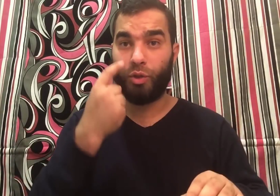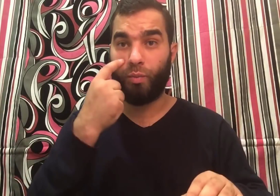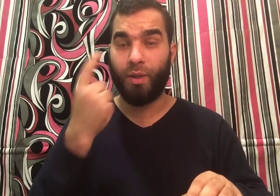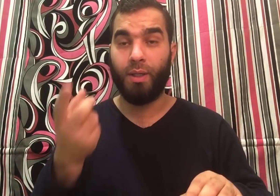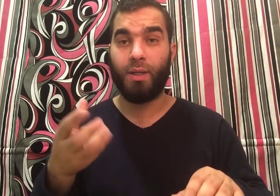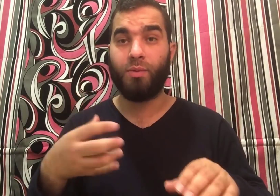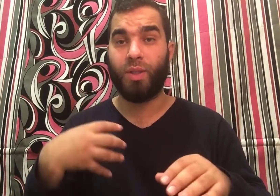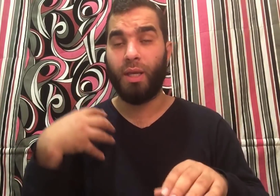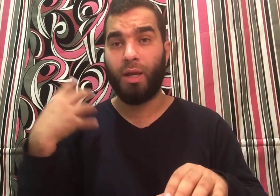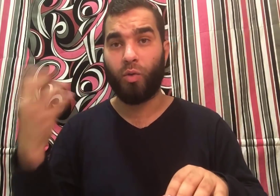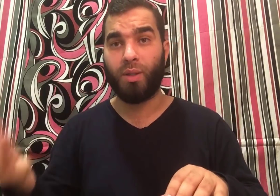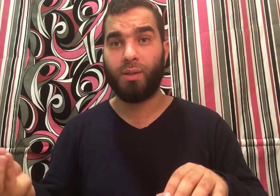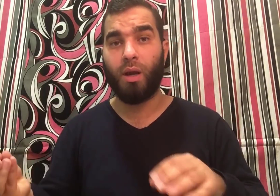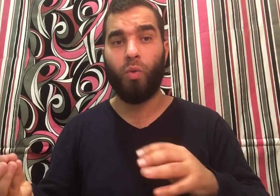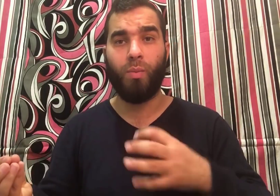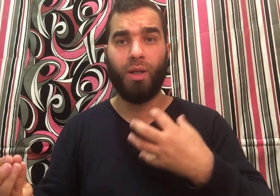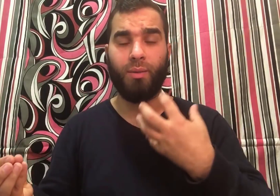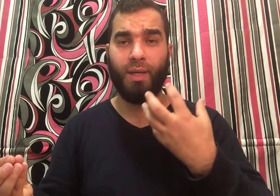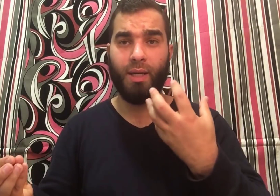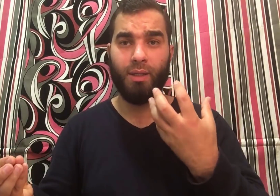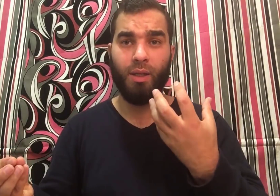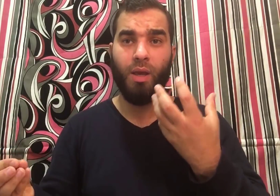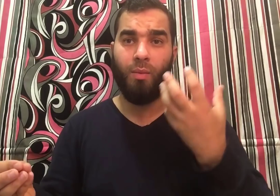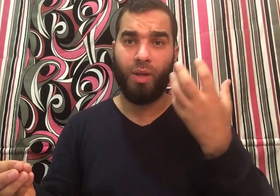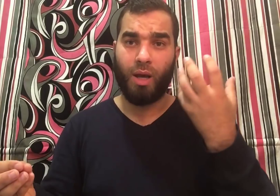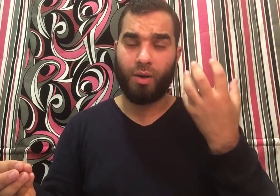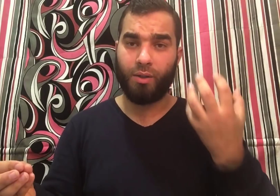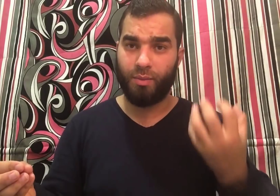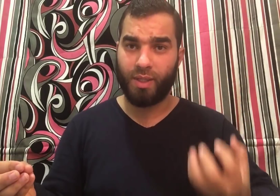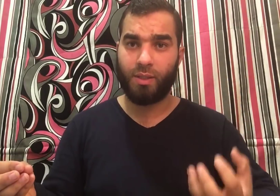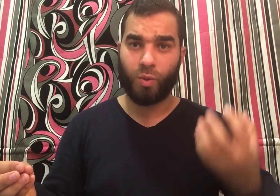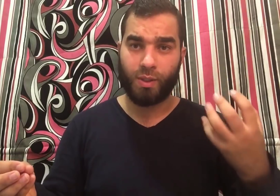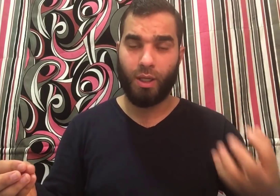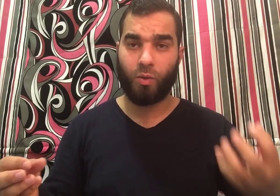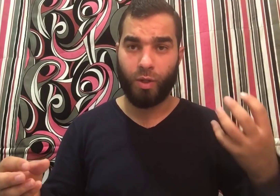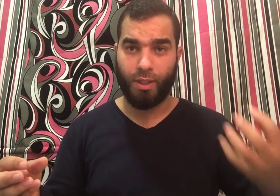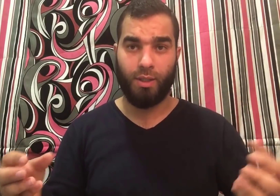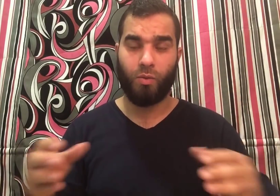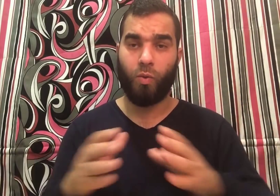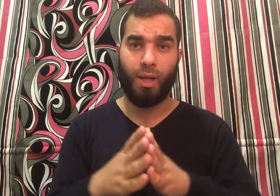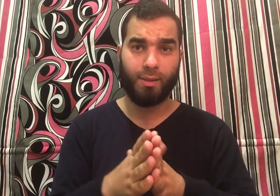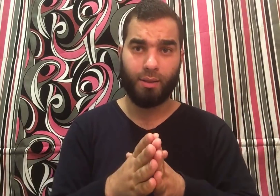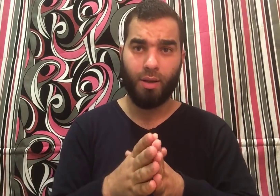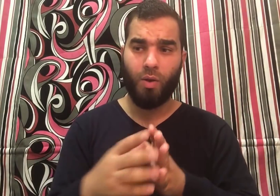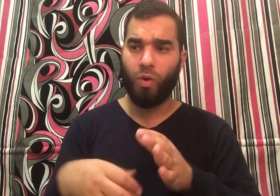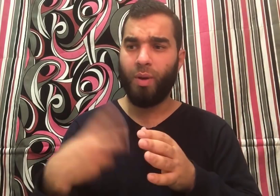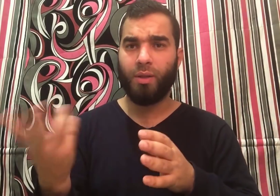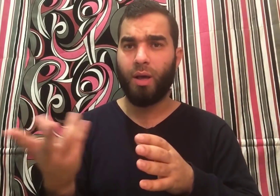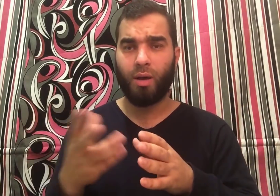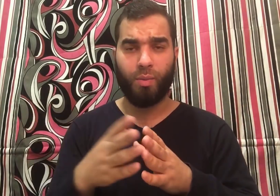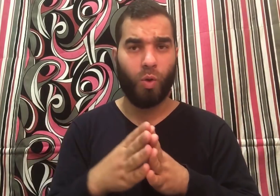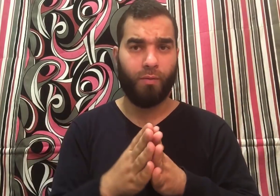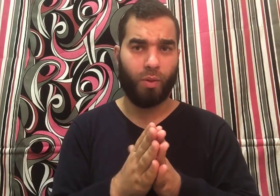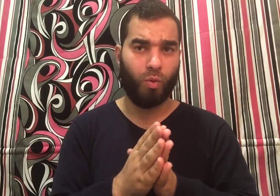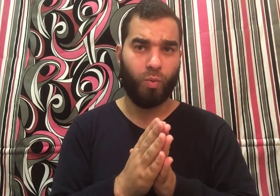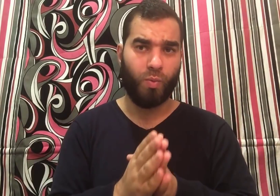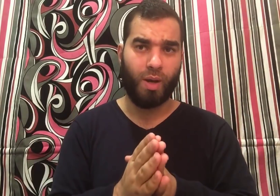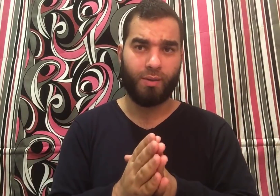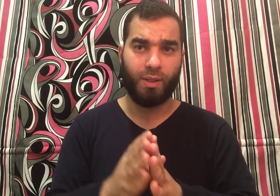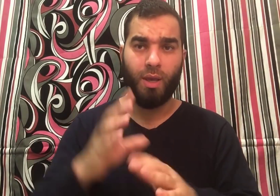بشوف بعيني ناس بتجيلها نوبات صرع والبعض بيعاني من أعراض المس والسح والعين والحسد والبعض الآخر بيوعى في الذنوب والمعاصي